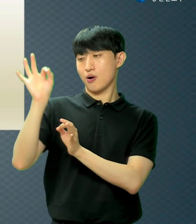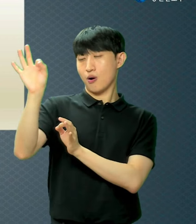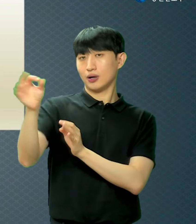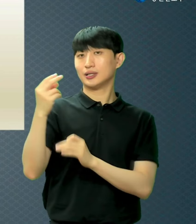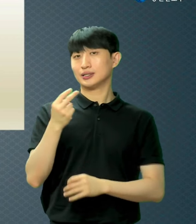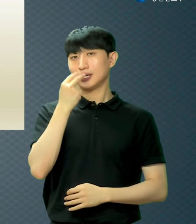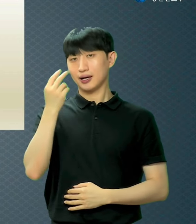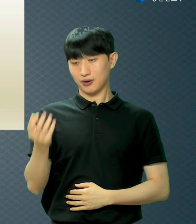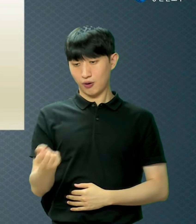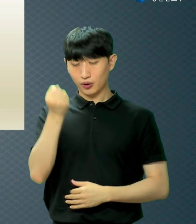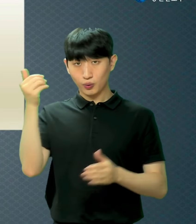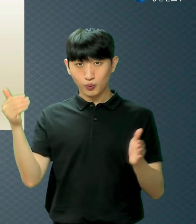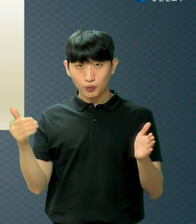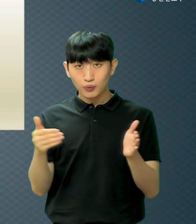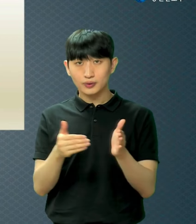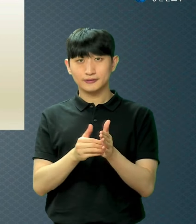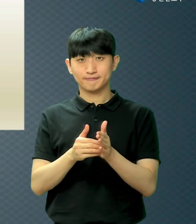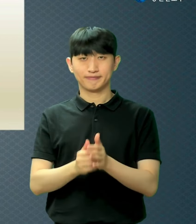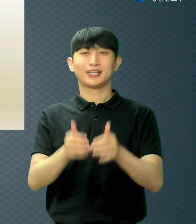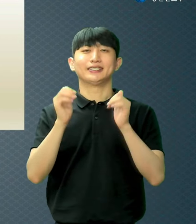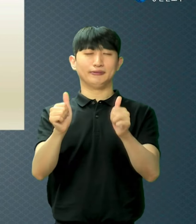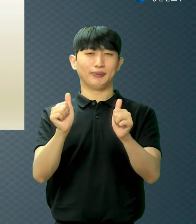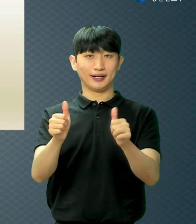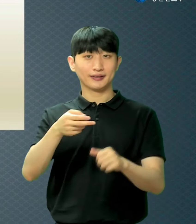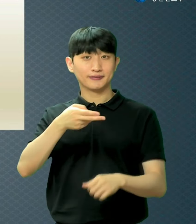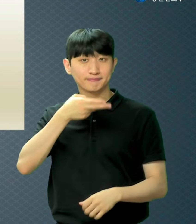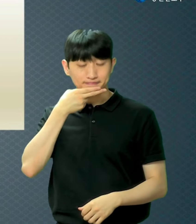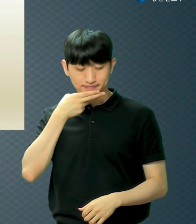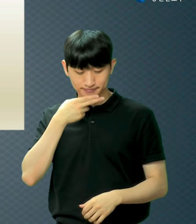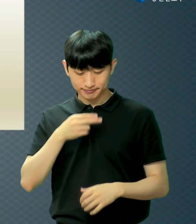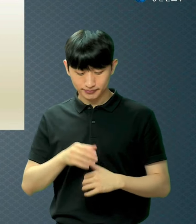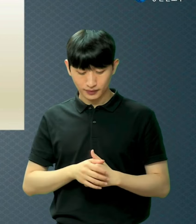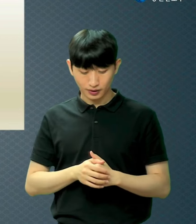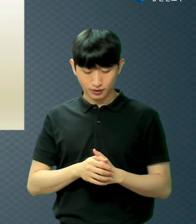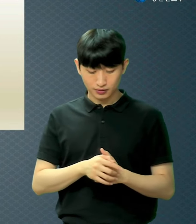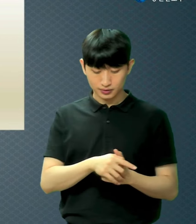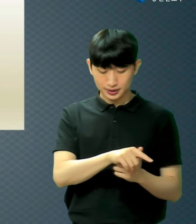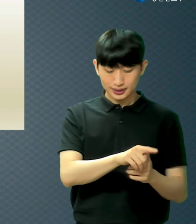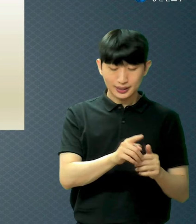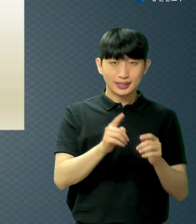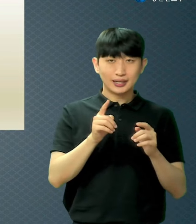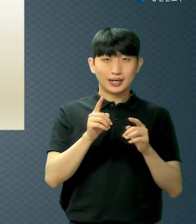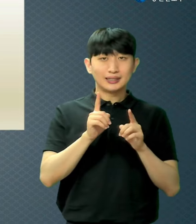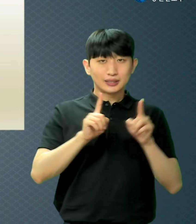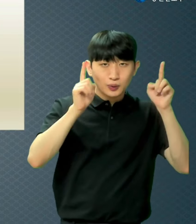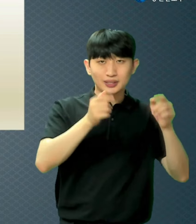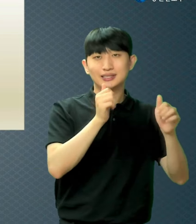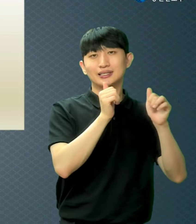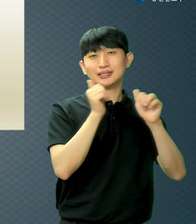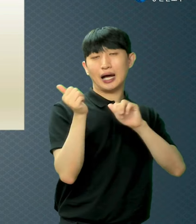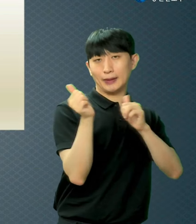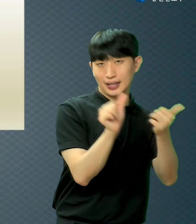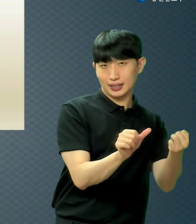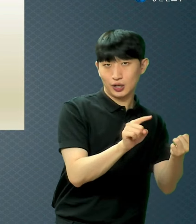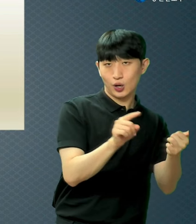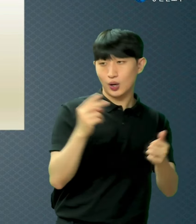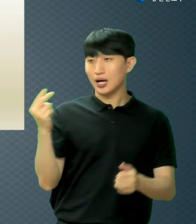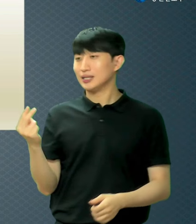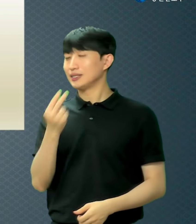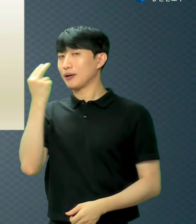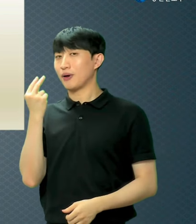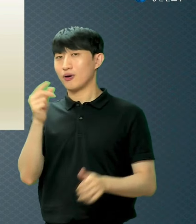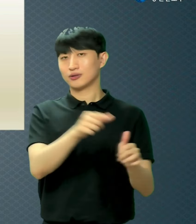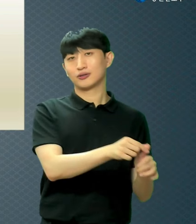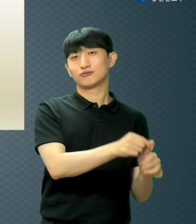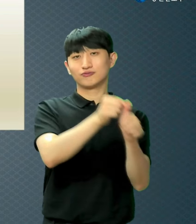심판에 이르지 아니하나니 사망에서 생명으로 옮겼느니라 우리 지금 말씀